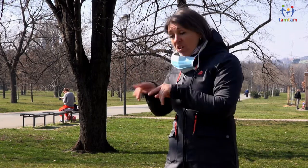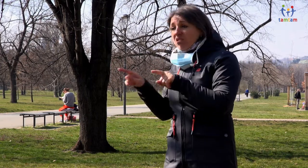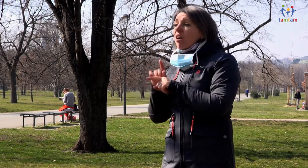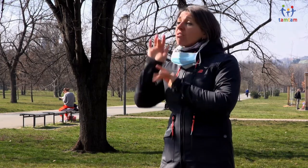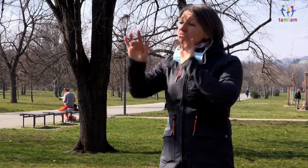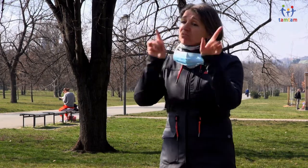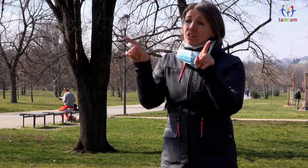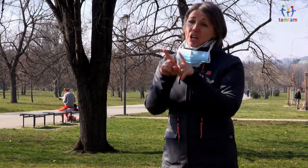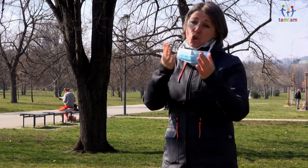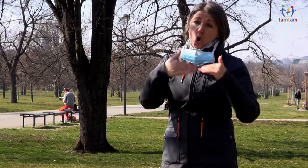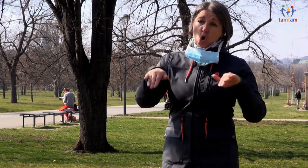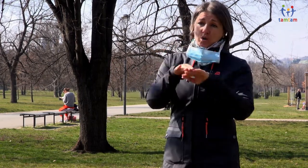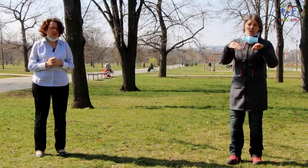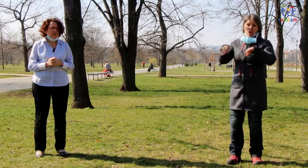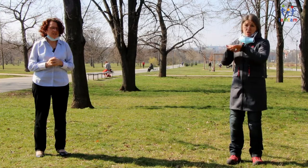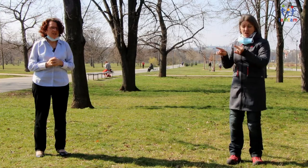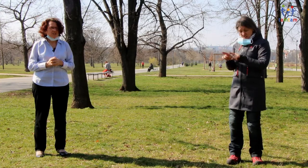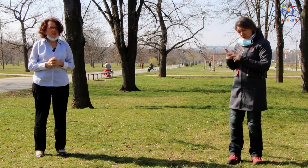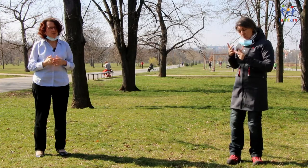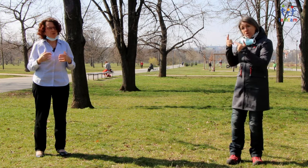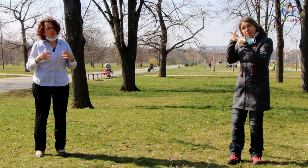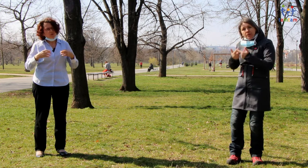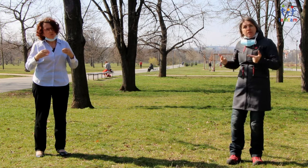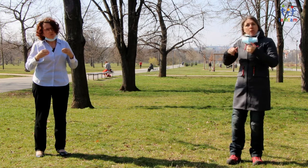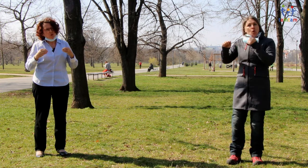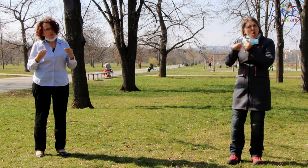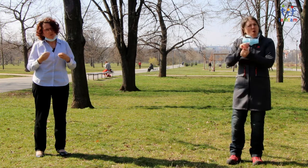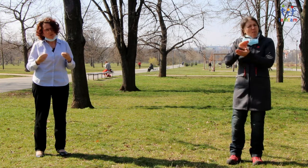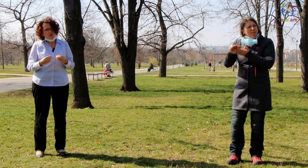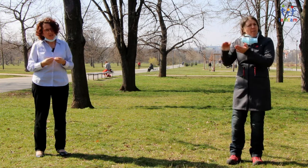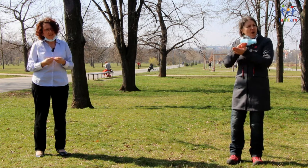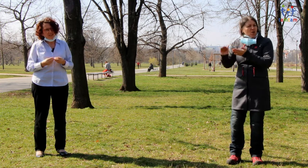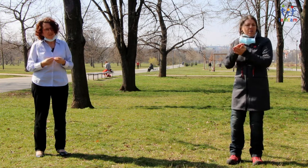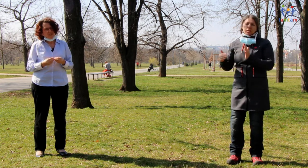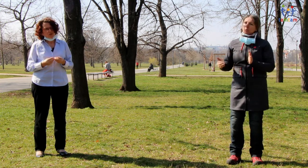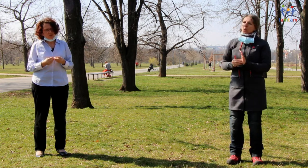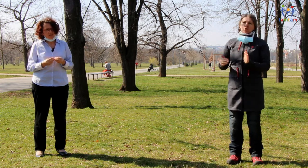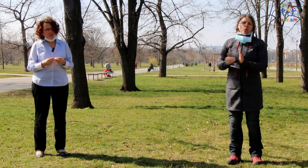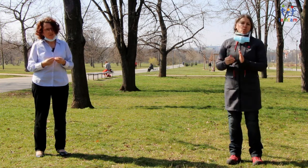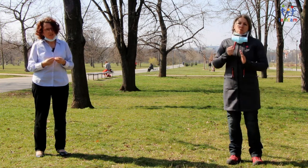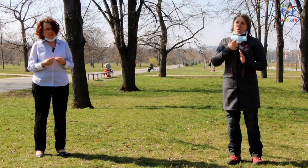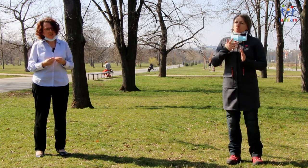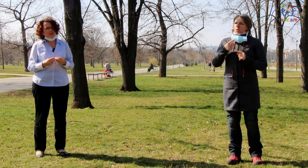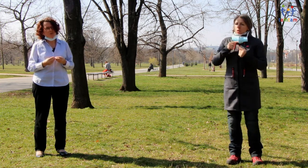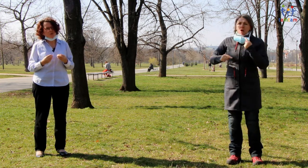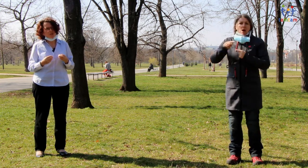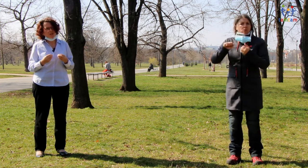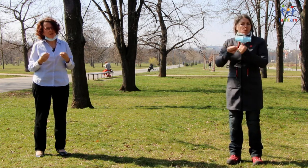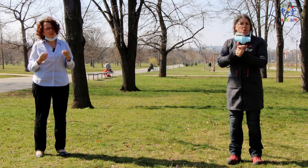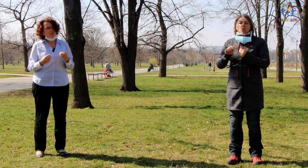ostatní lidi okolo nás. Takže to ubezpečování v současné době je pro děti velmi